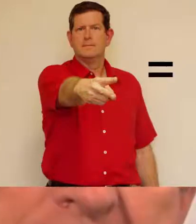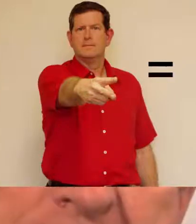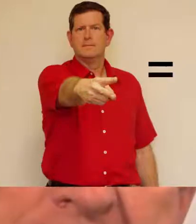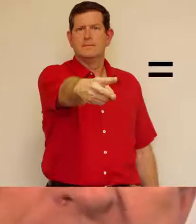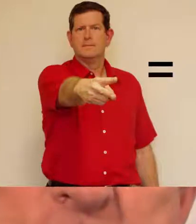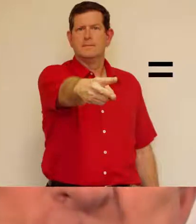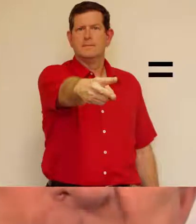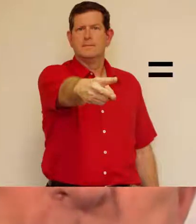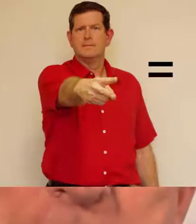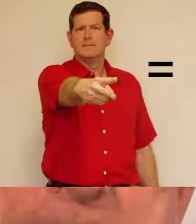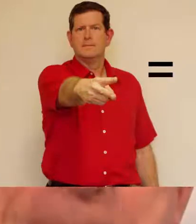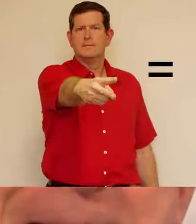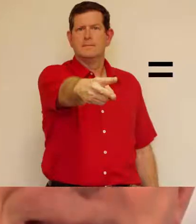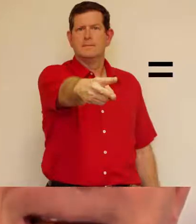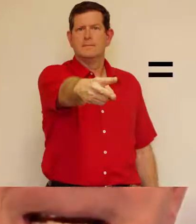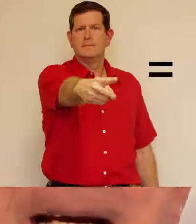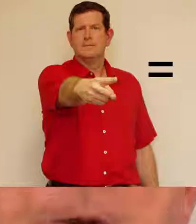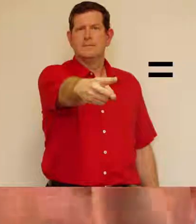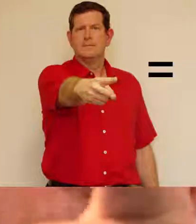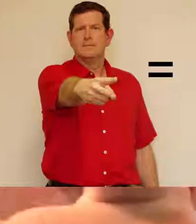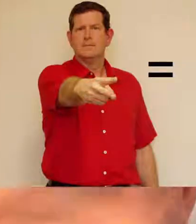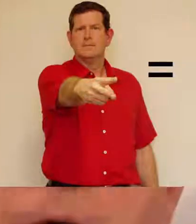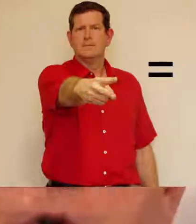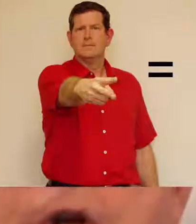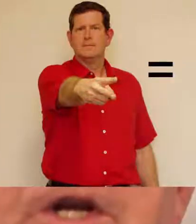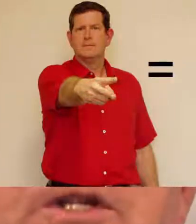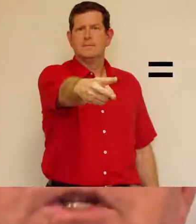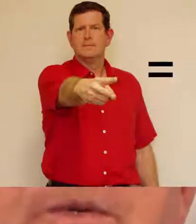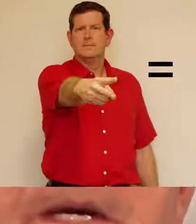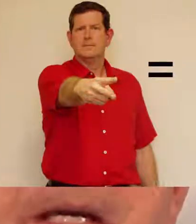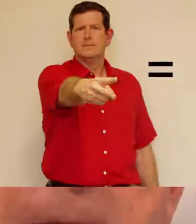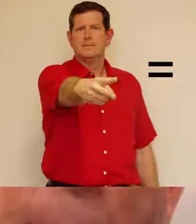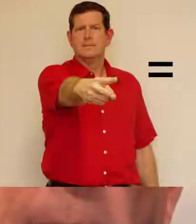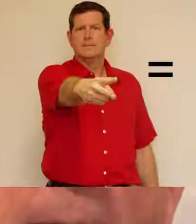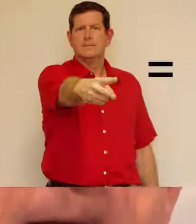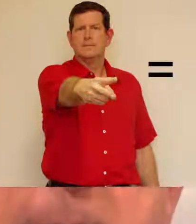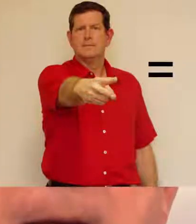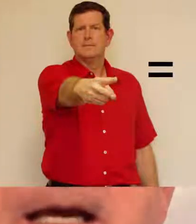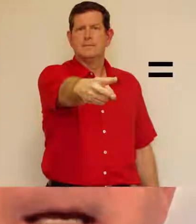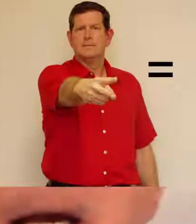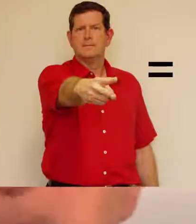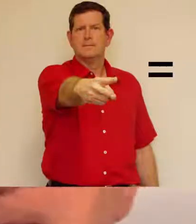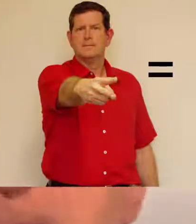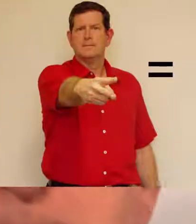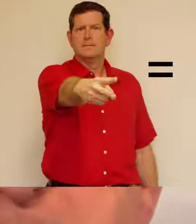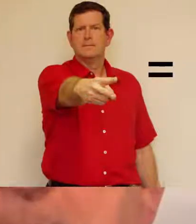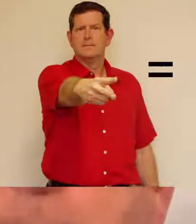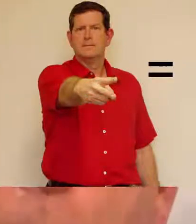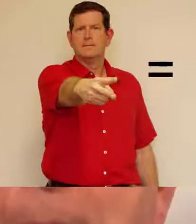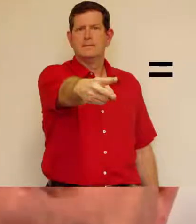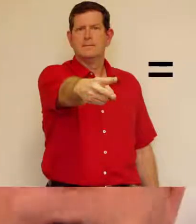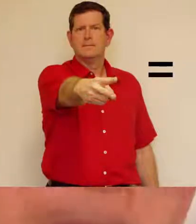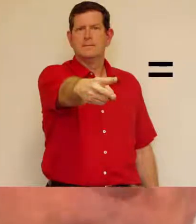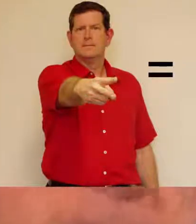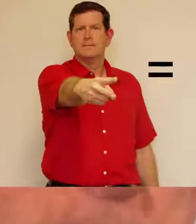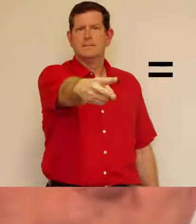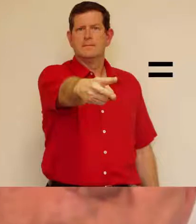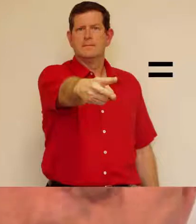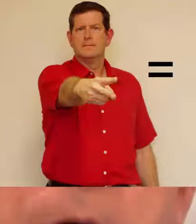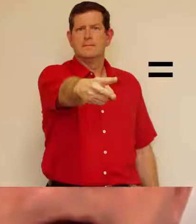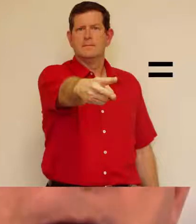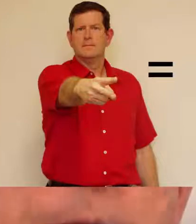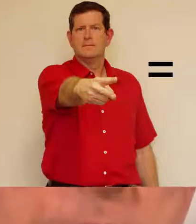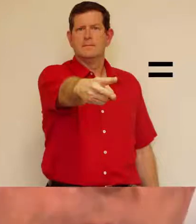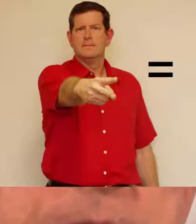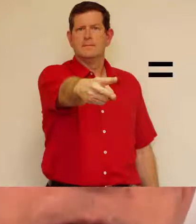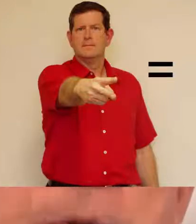ces leçons avec moi. Moi, je suis américain. Et il est probable que la plupart d'entre